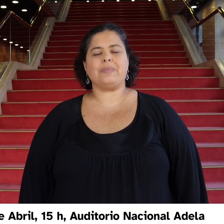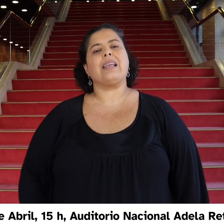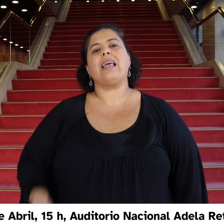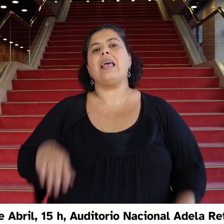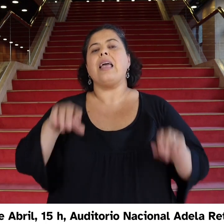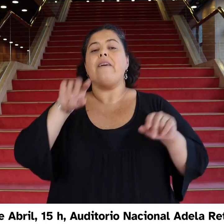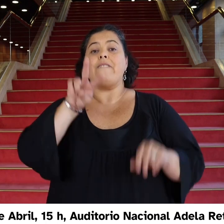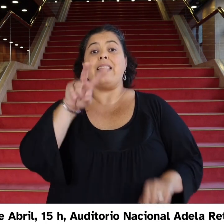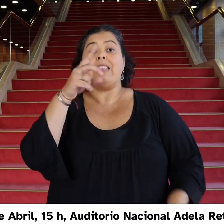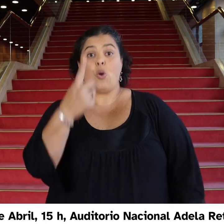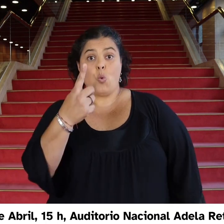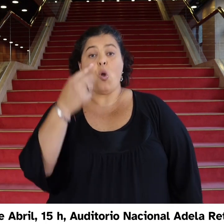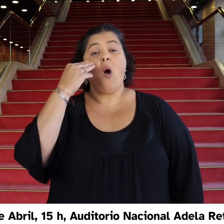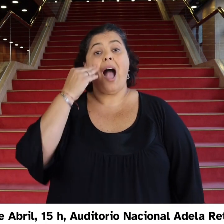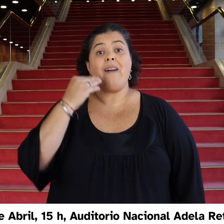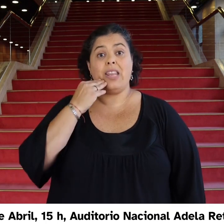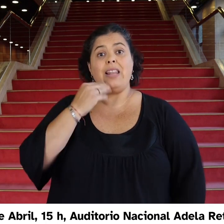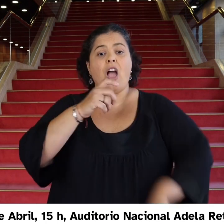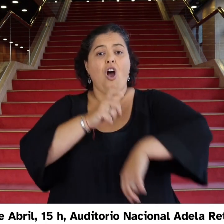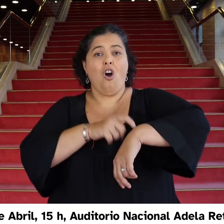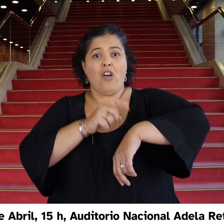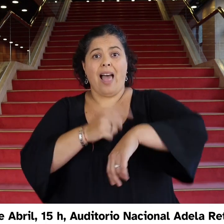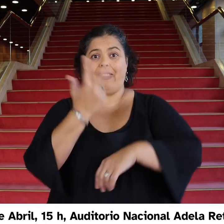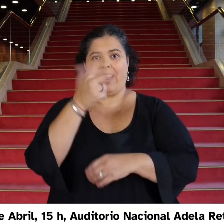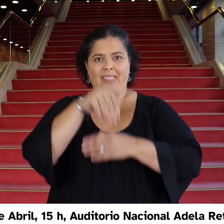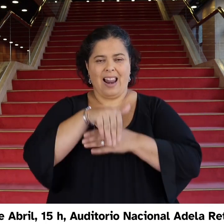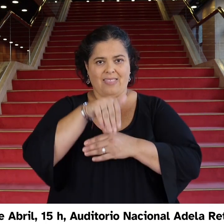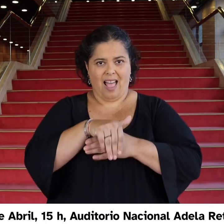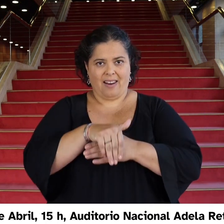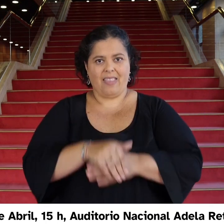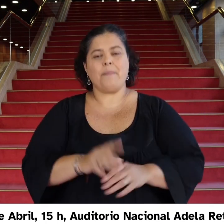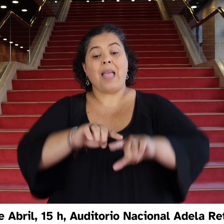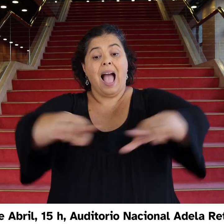21 de abril, 15 horas, Auditorio Nacional Adela Reta